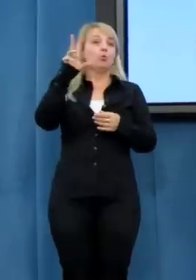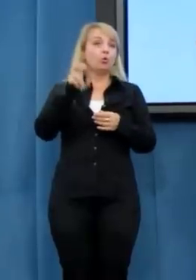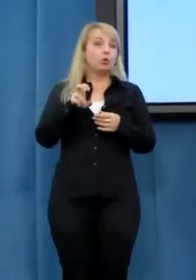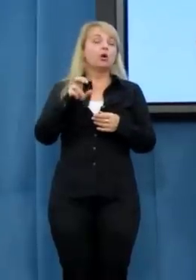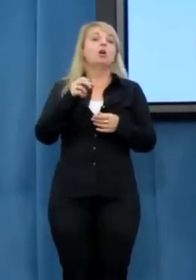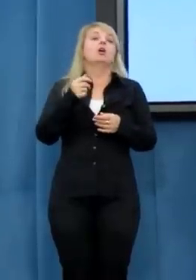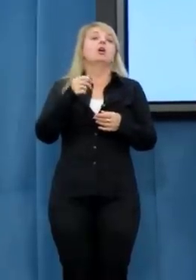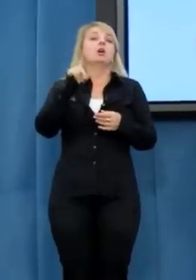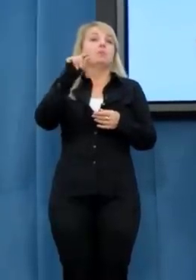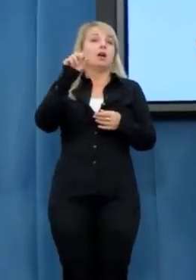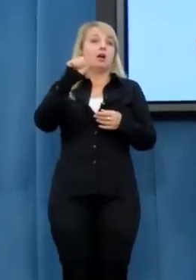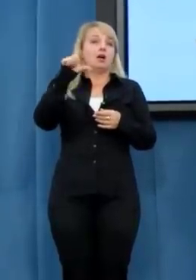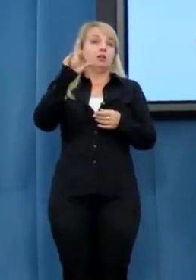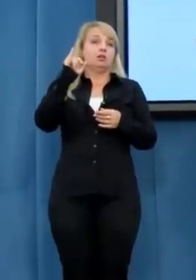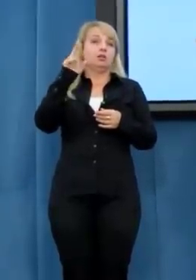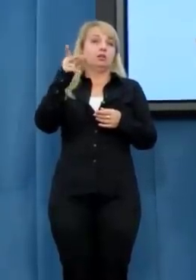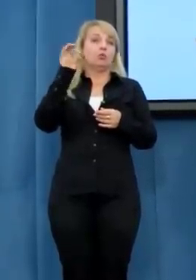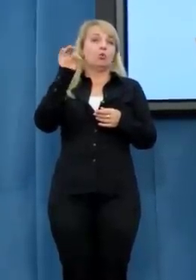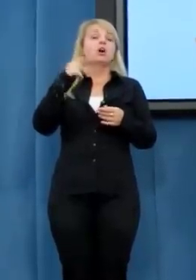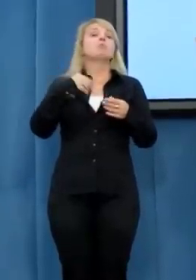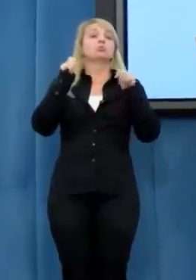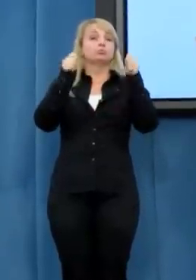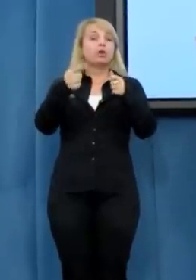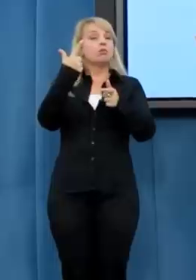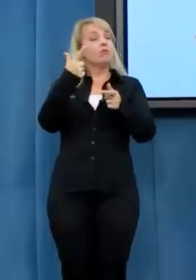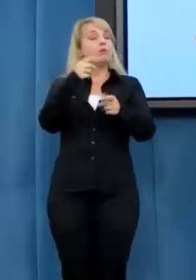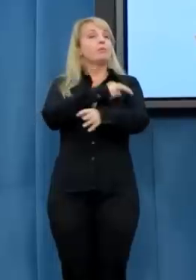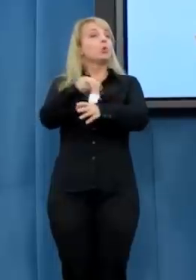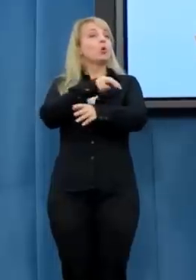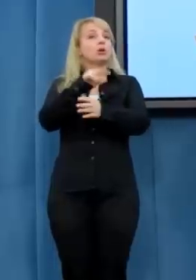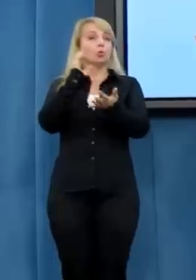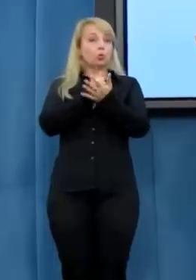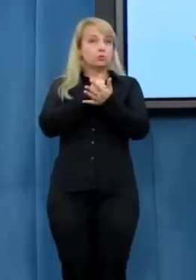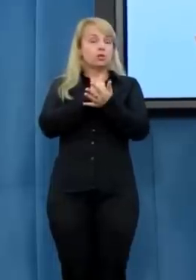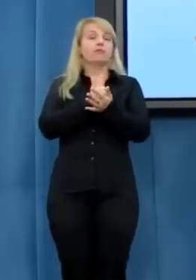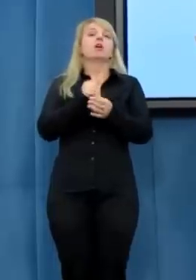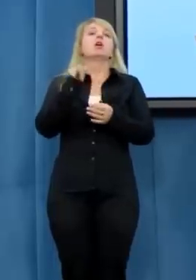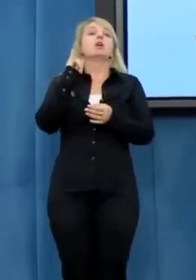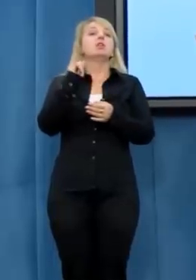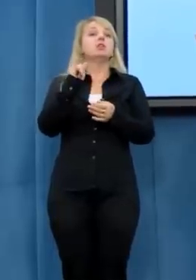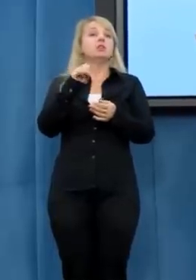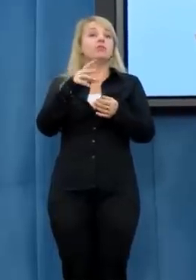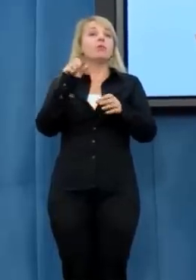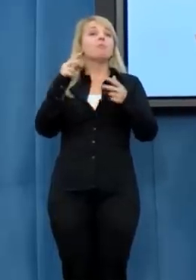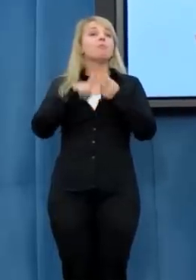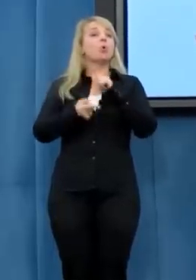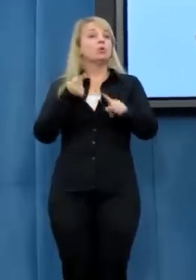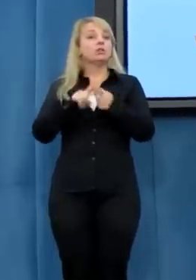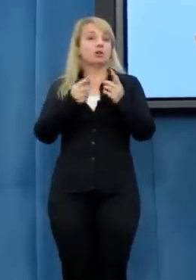w sprawie naszej wadliwej polityki narkotykowej i